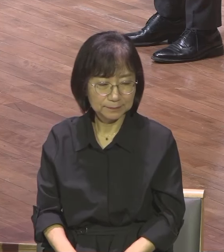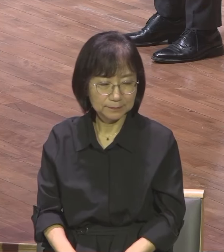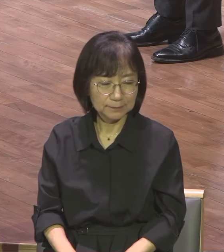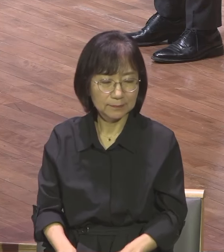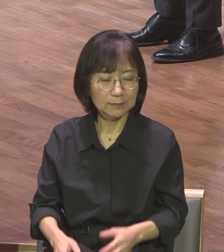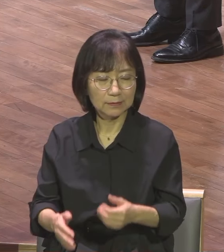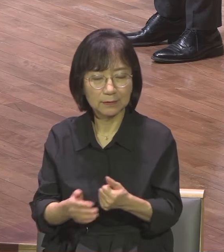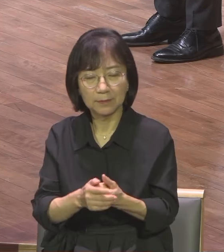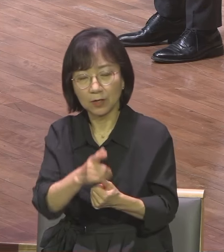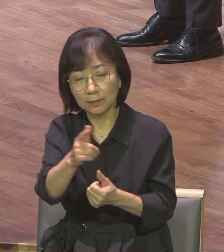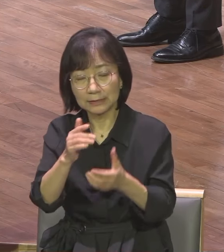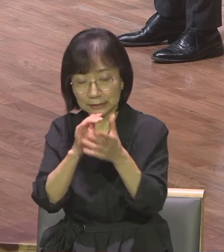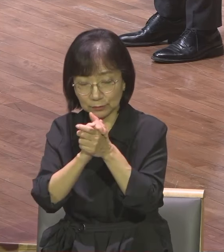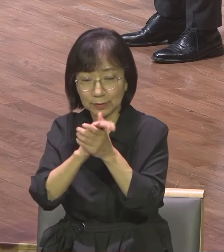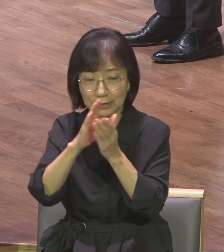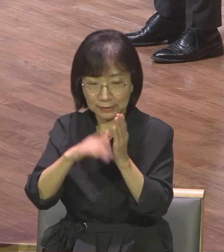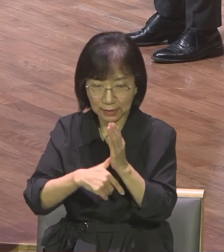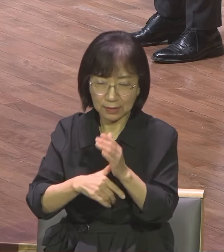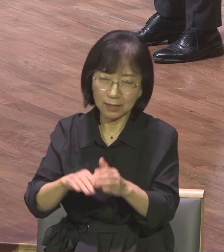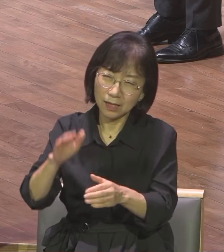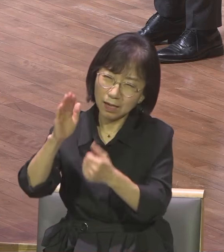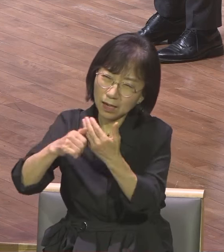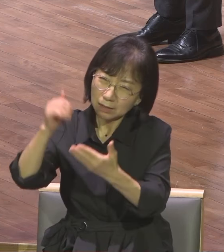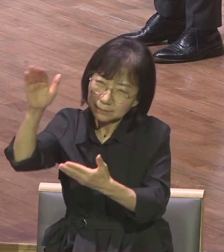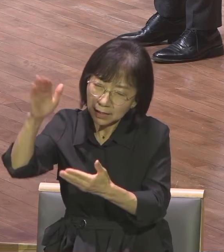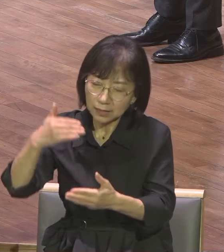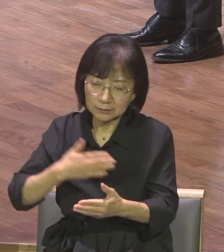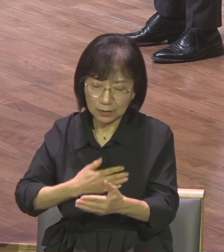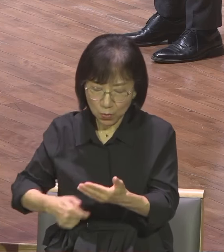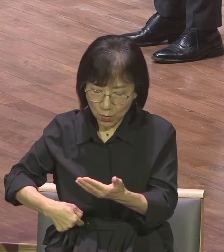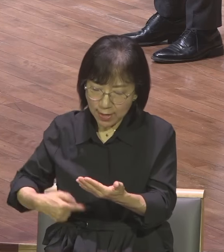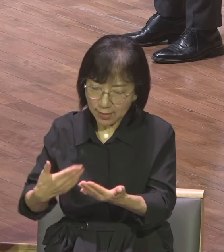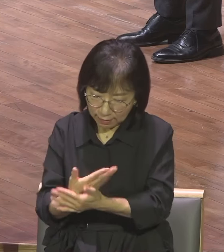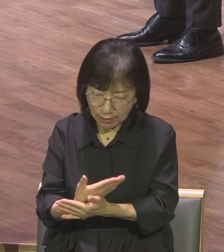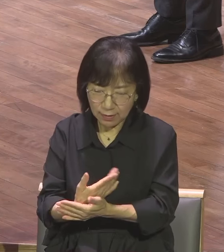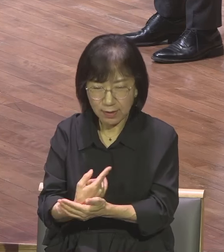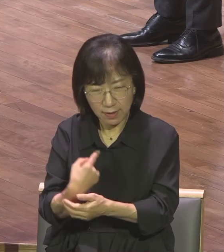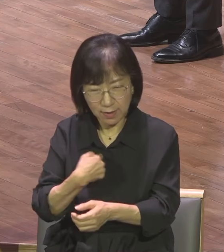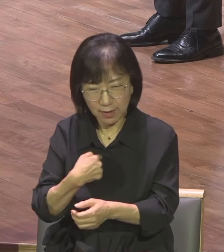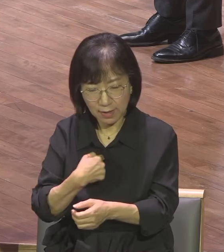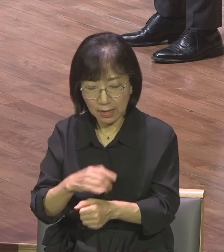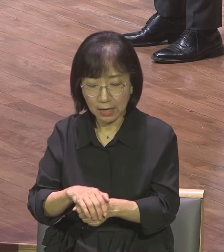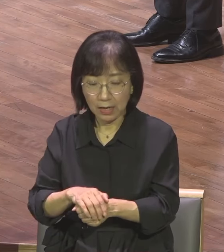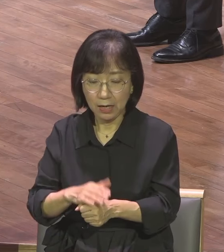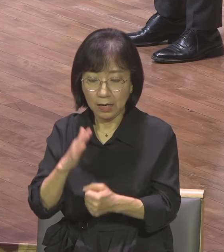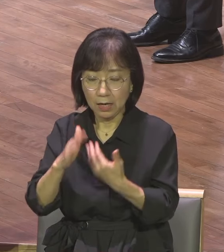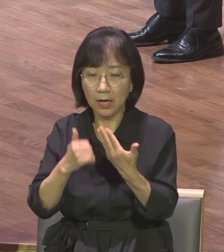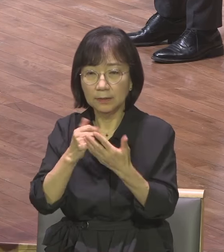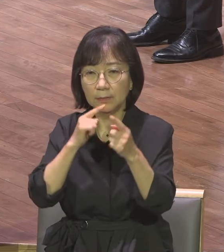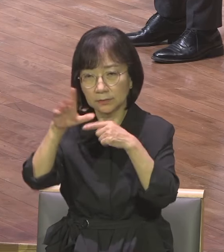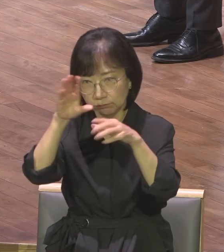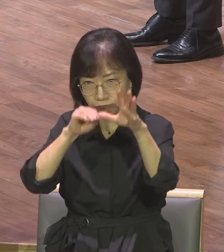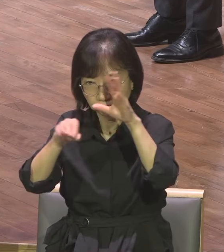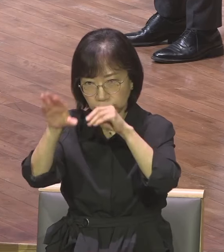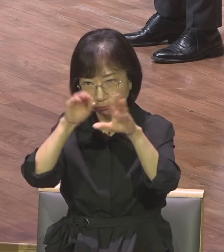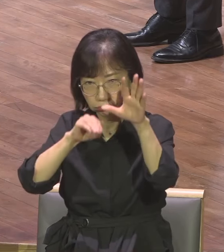정말 회개합니다 하나의 말씀을 듣는 데만 머물러 있던 우리의 신앙이